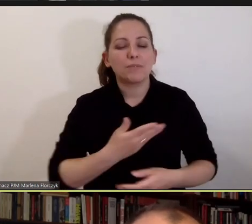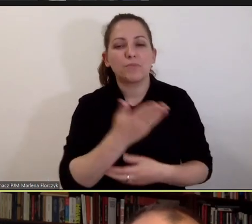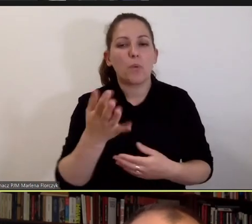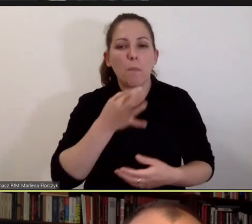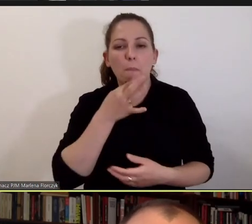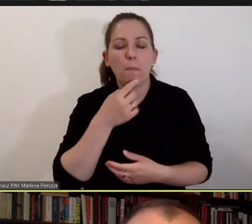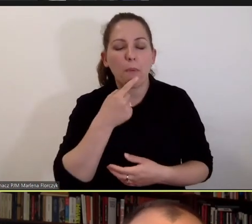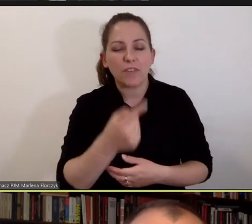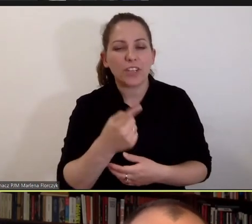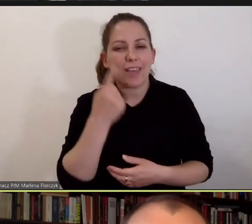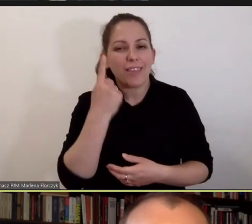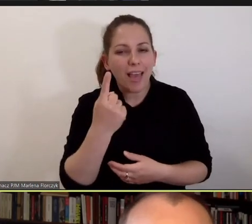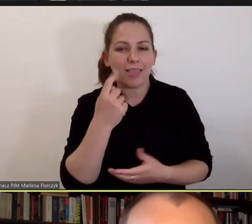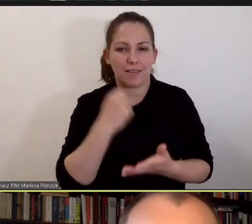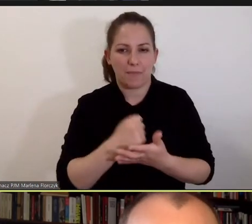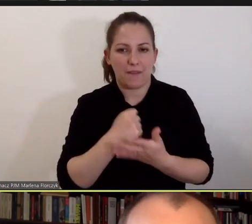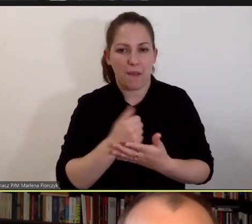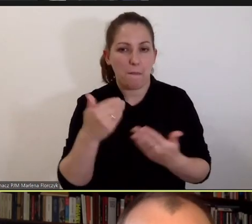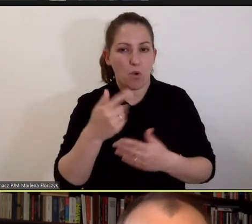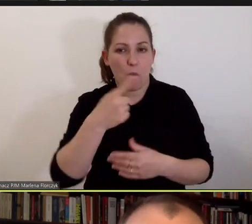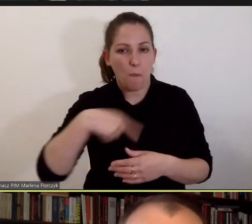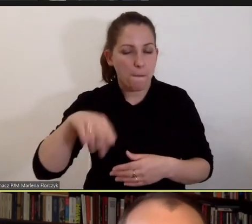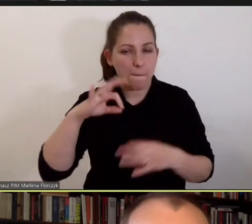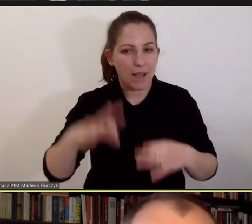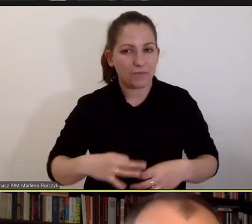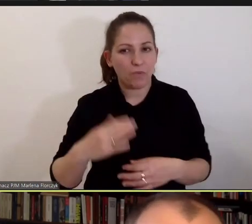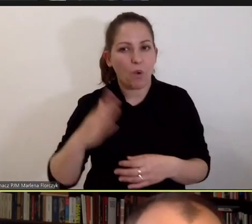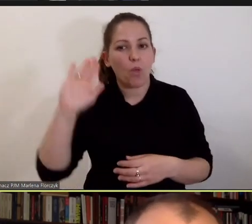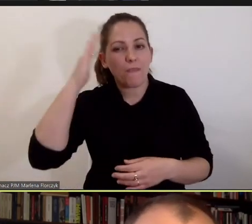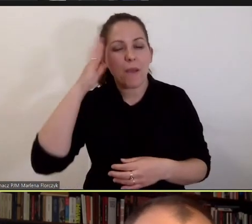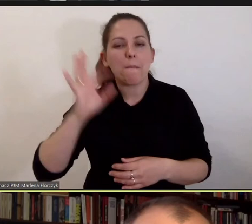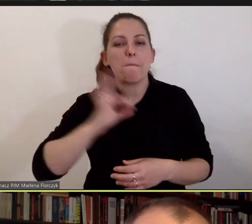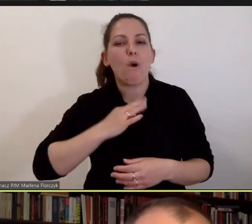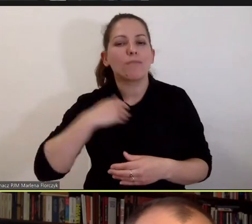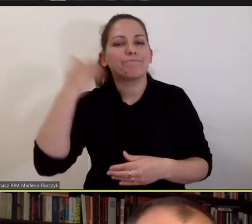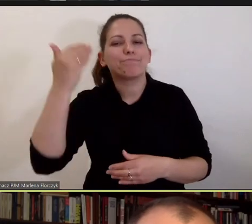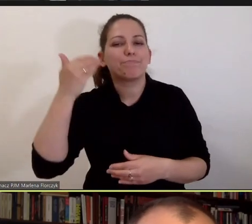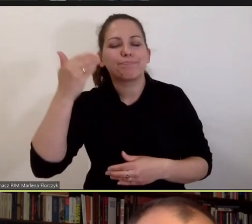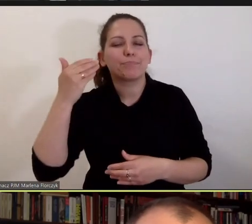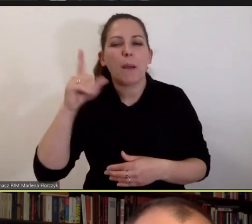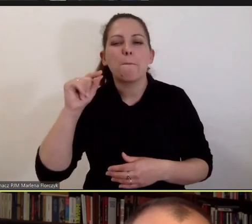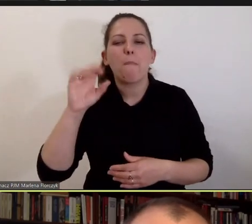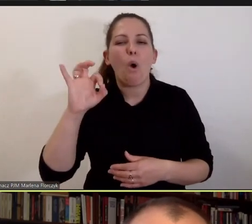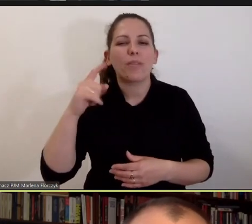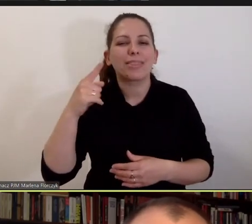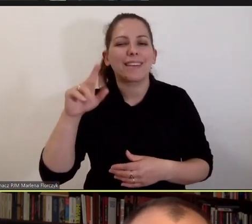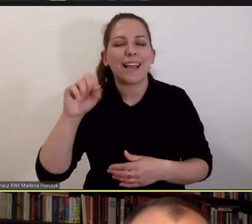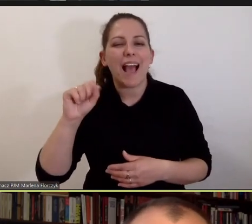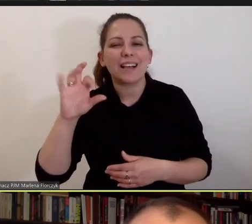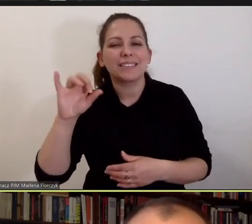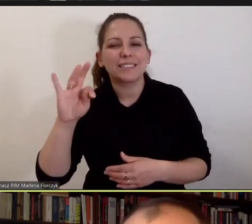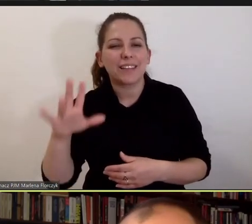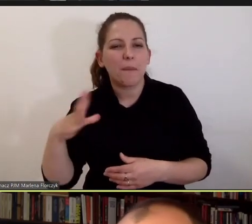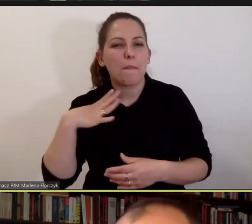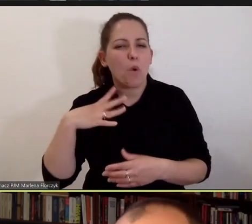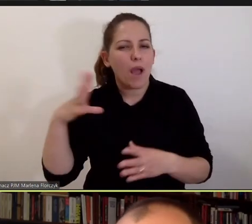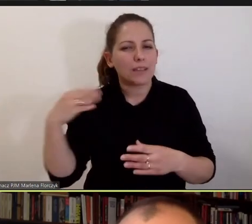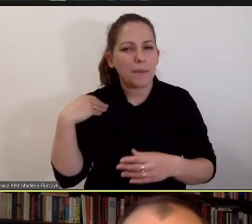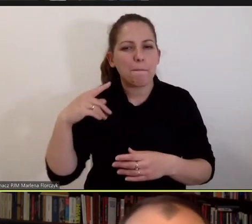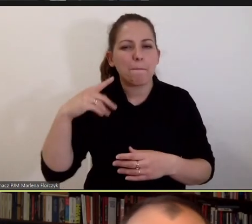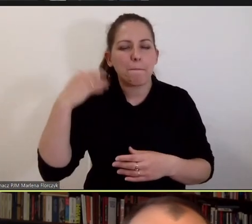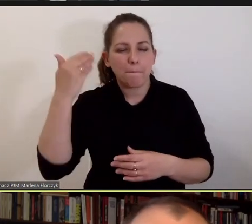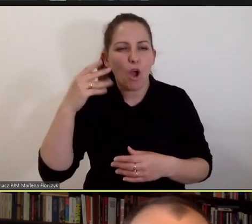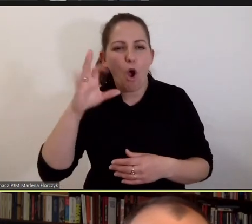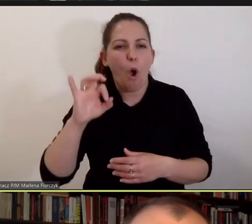jest jedna rzecz, o której mogą się Państwo dowiedzieć z mojego podcastu, który przeprowadziłem z Panem Profesorem Piotrem